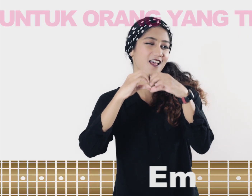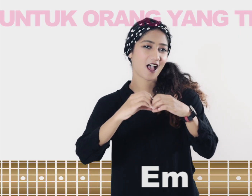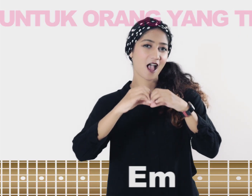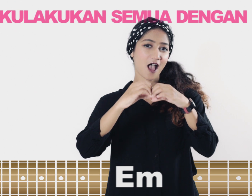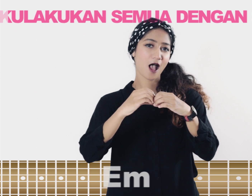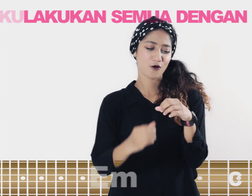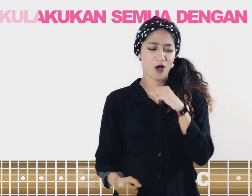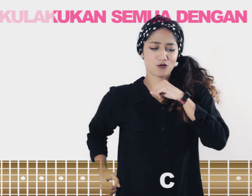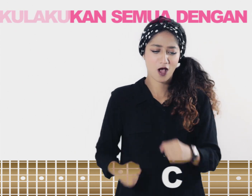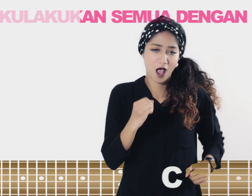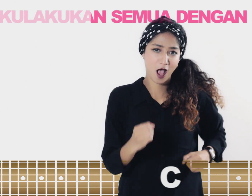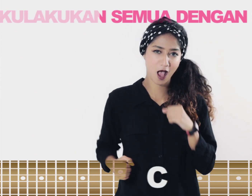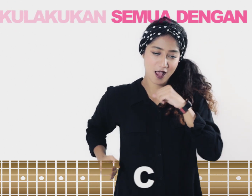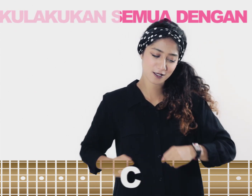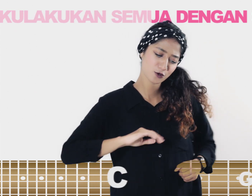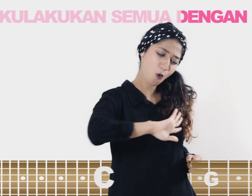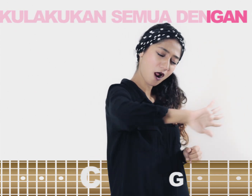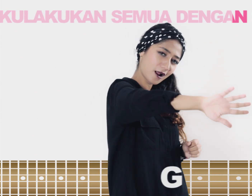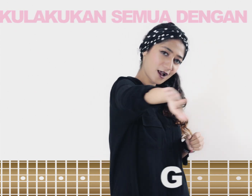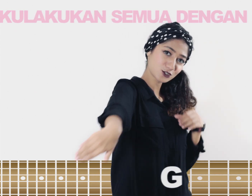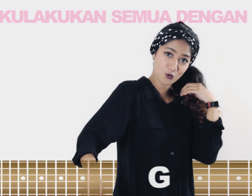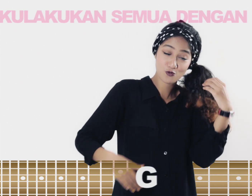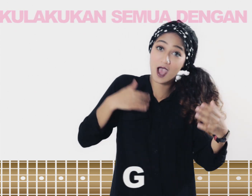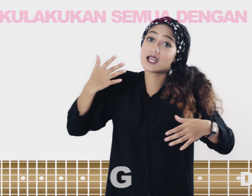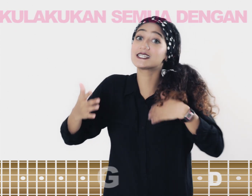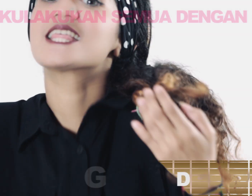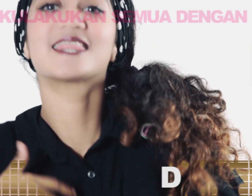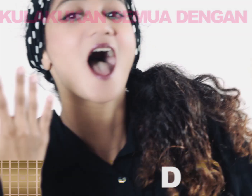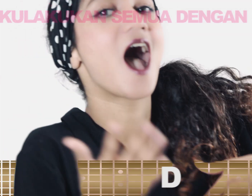Ku lakukan semua dengan suka cinta